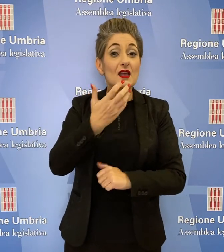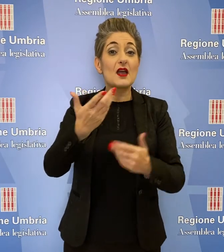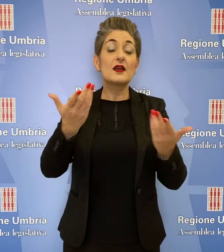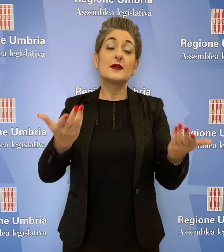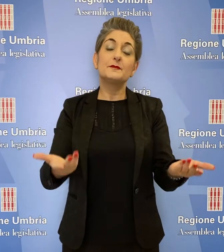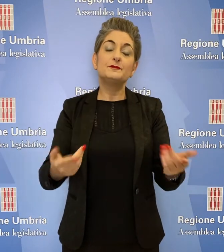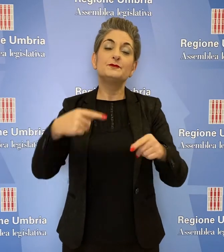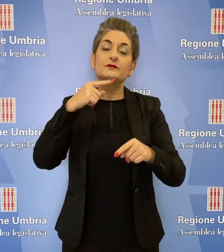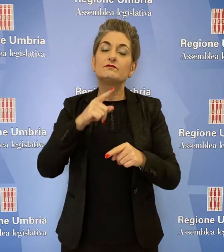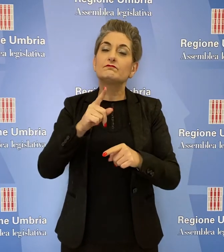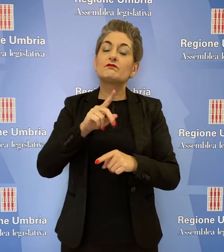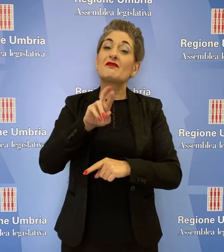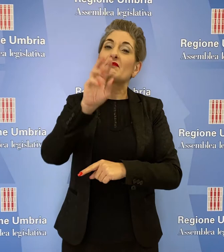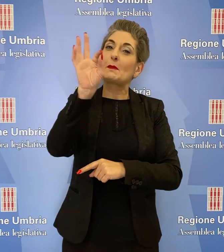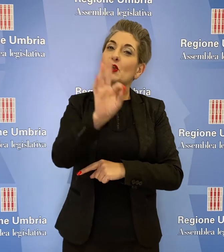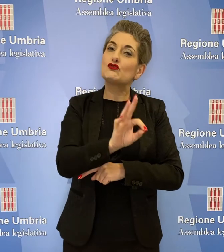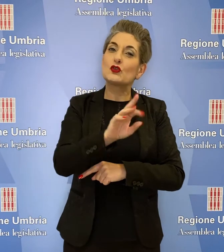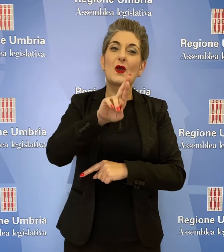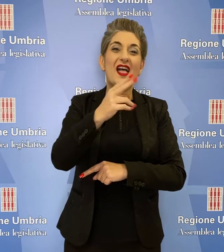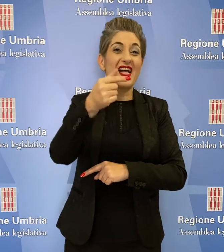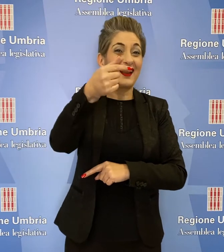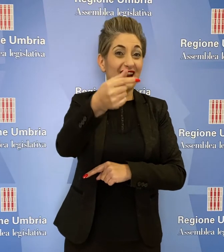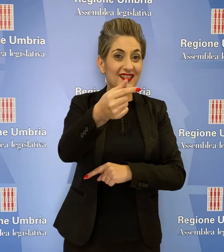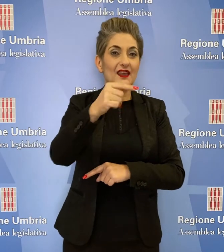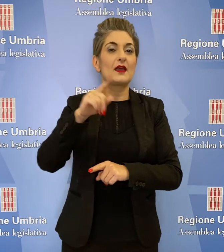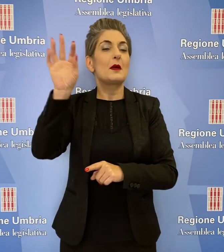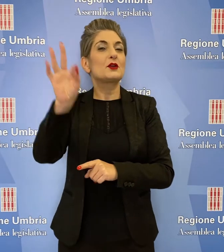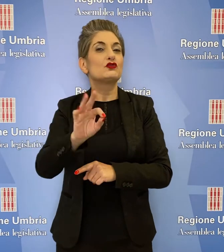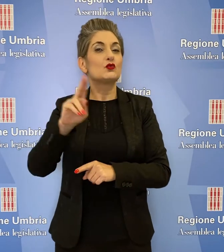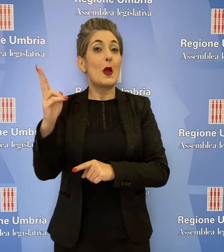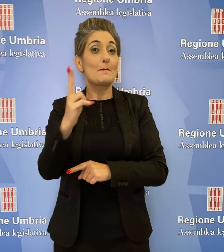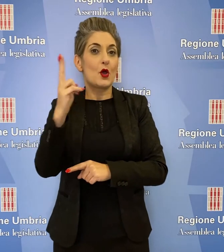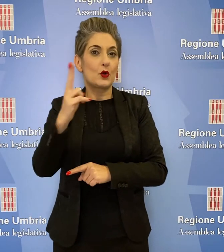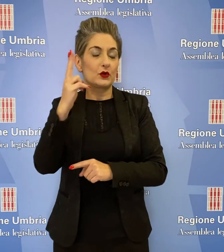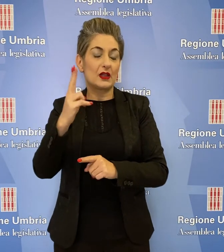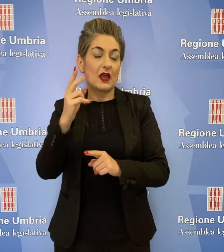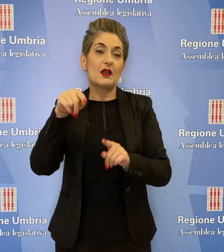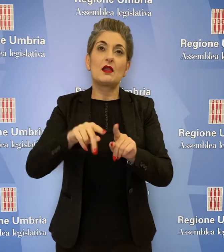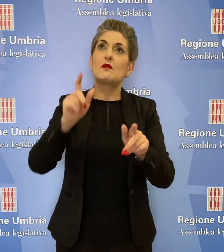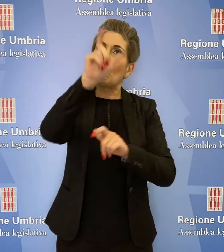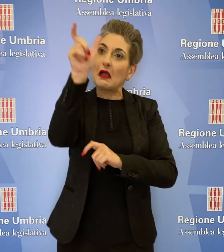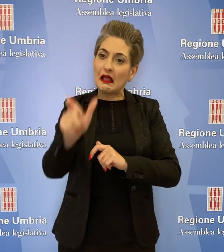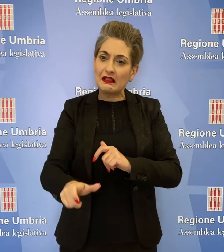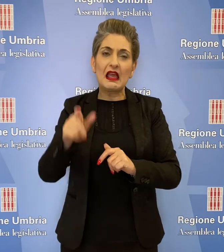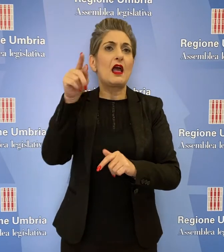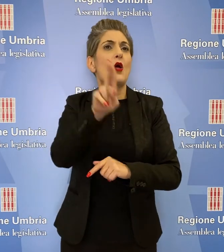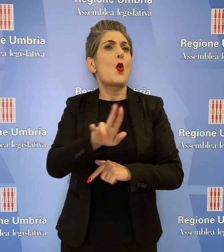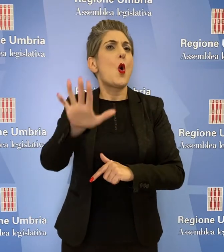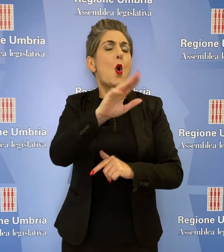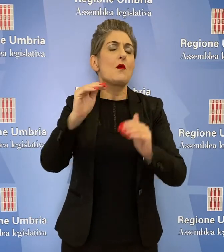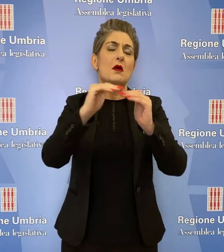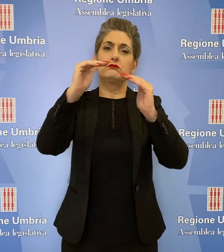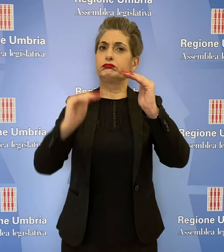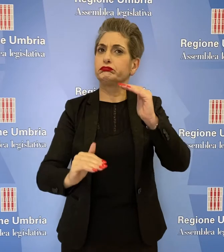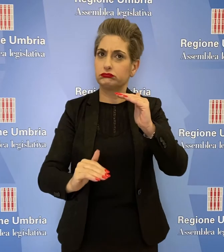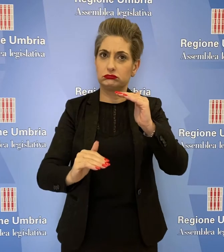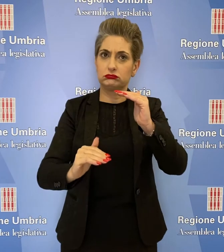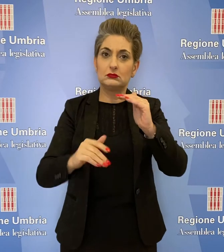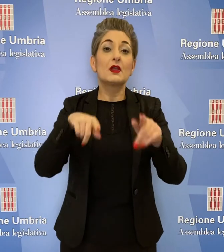sottolineato che indice RT e tasso di mortalità sono tra i più bassi in Italia e l'Umbria è stata una delle